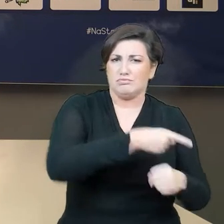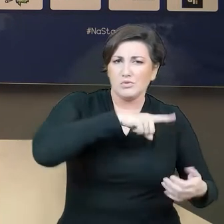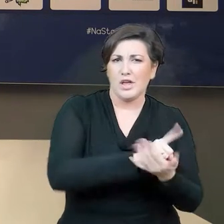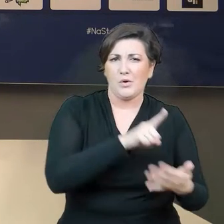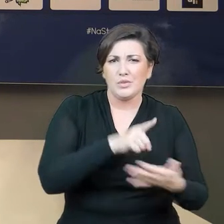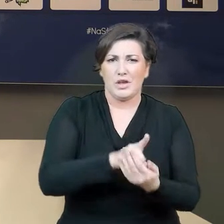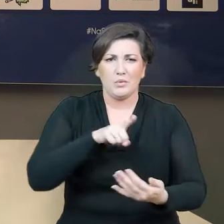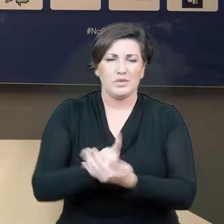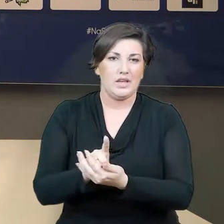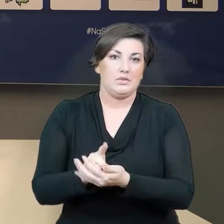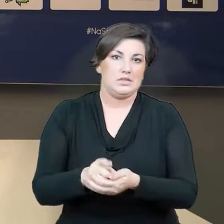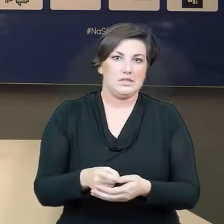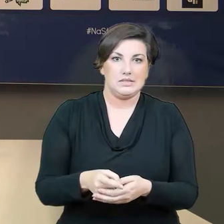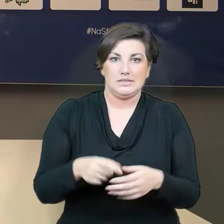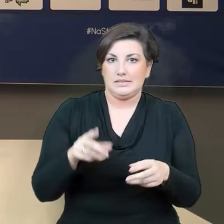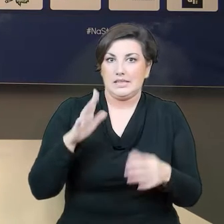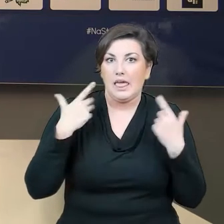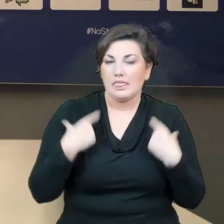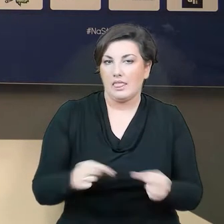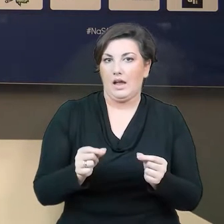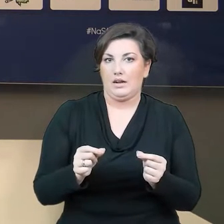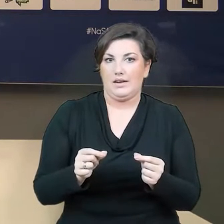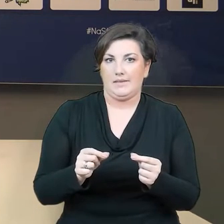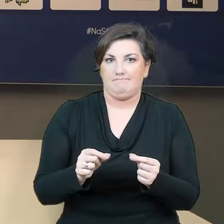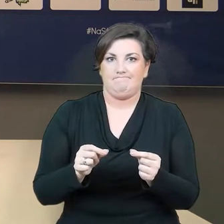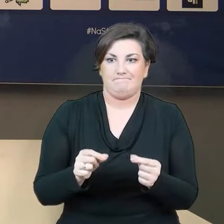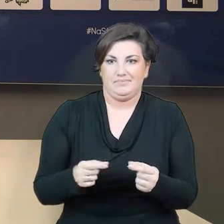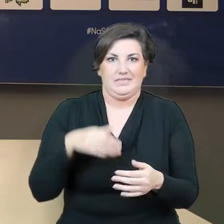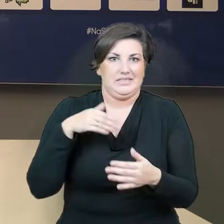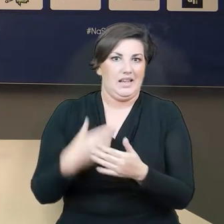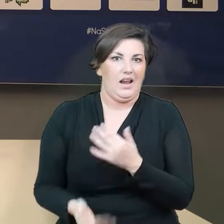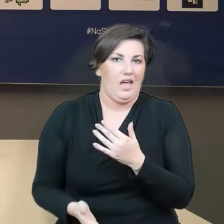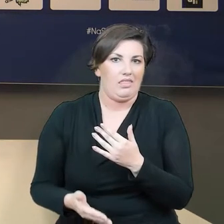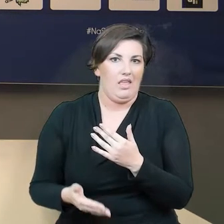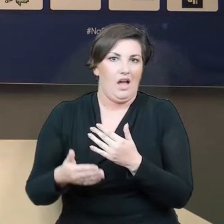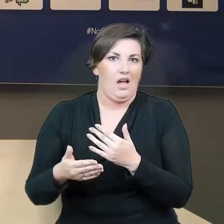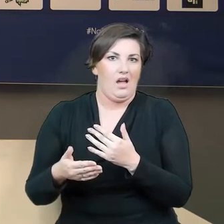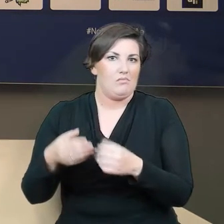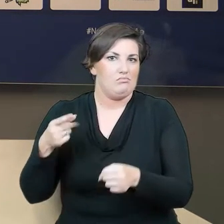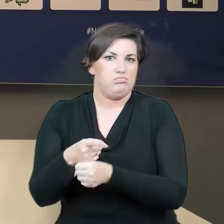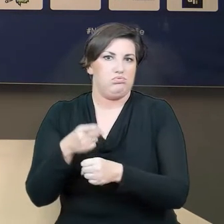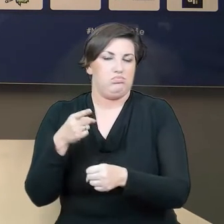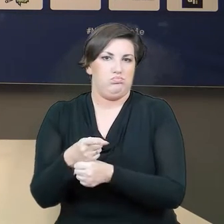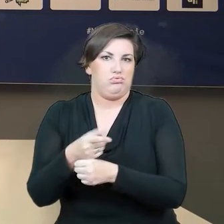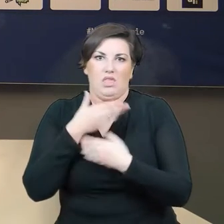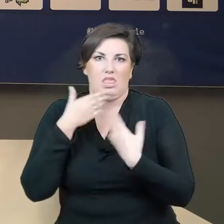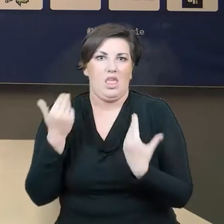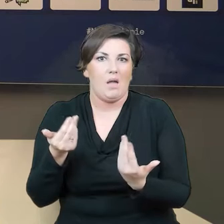momencie, który spowodował utratę strzelania bramek, czy możliwości strzelania bramek